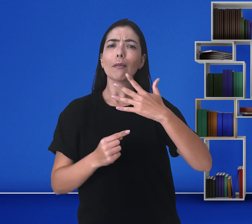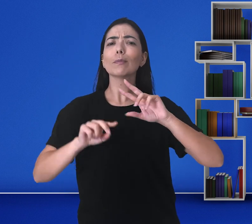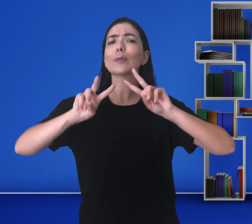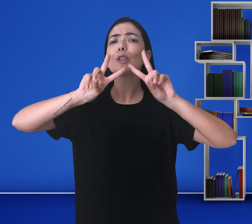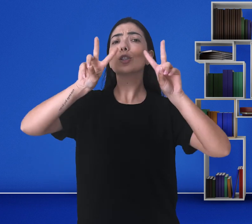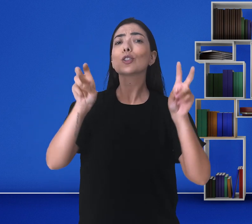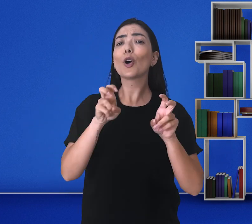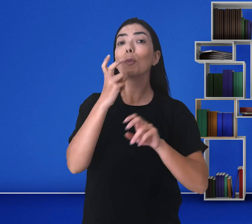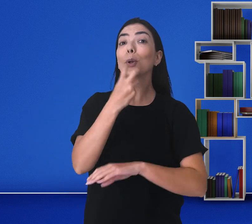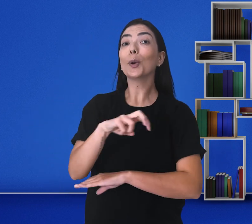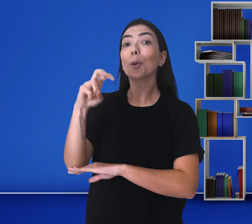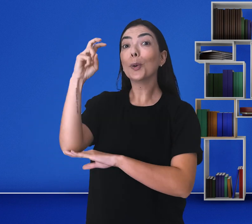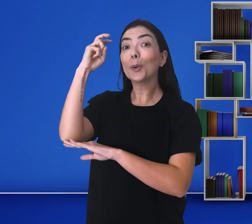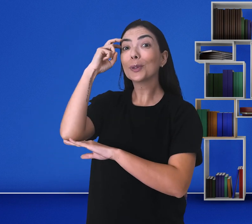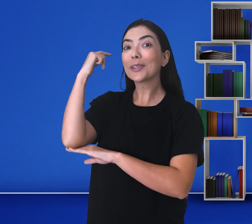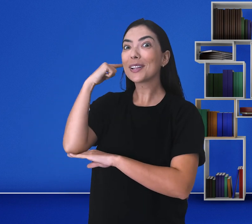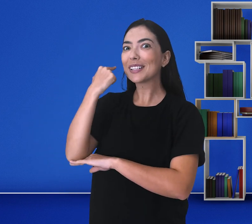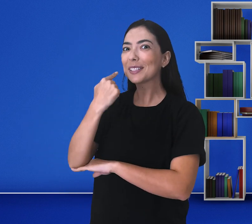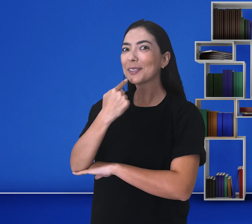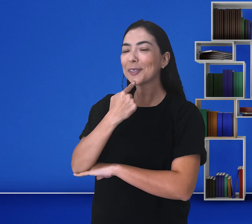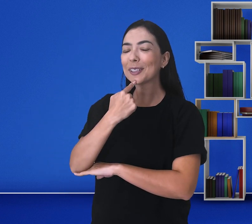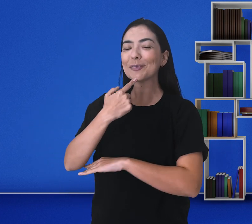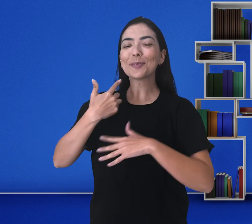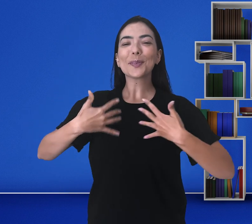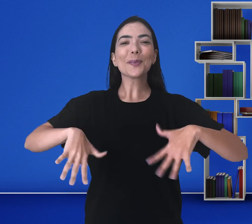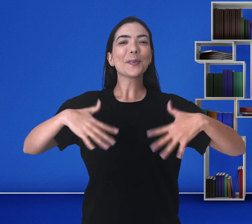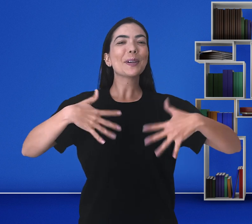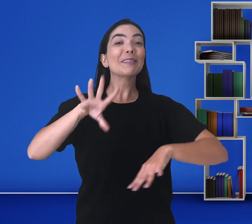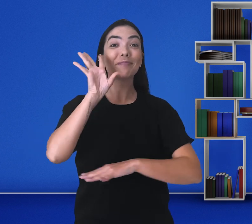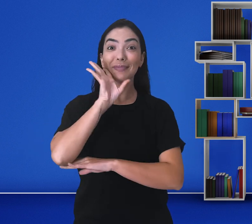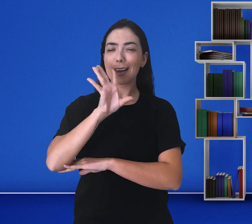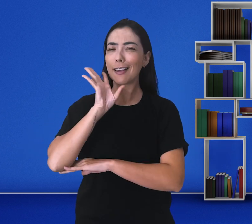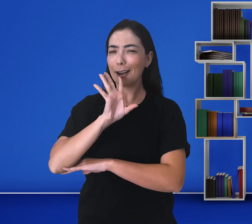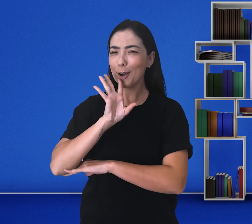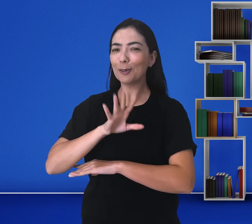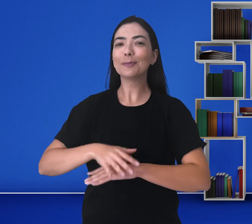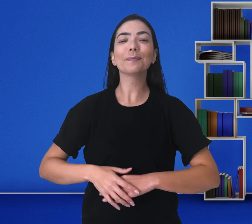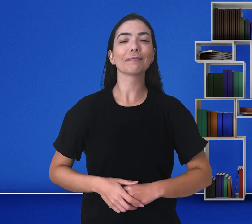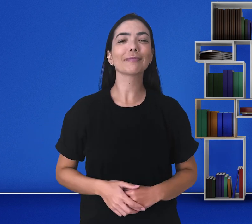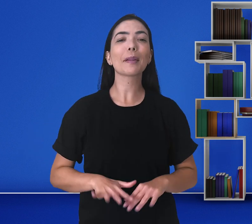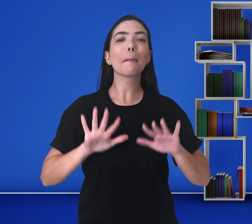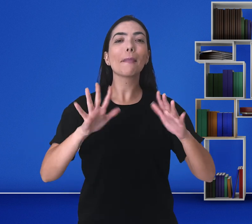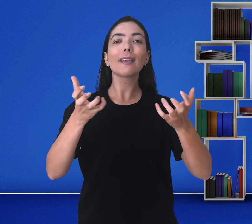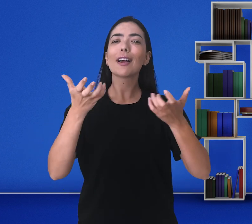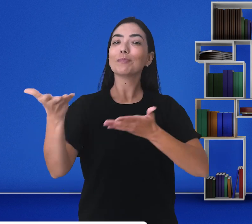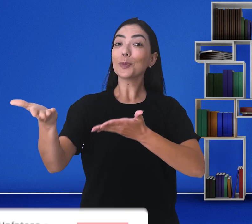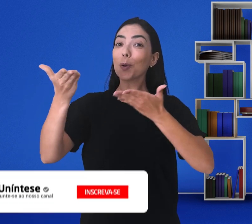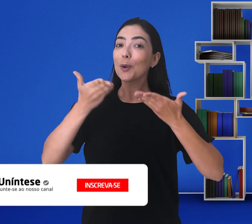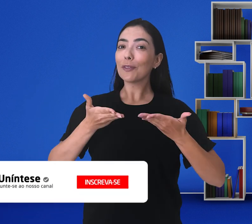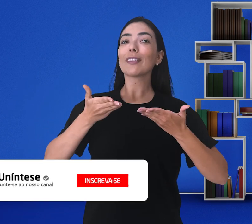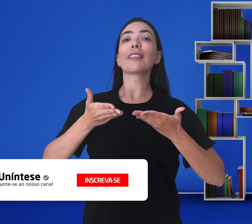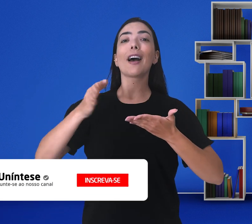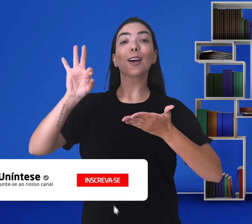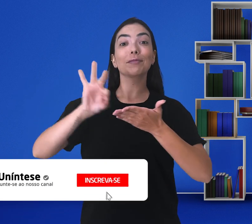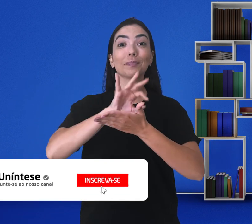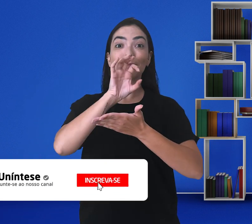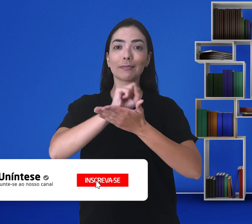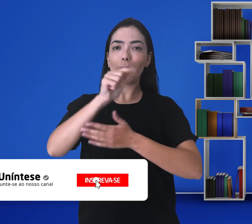sobre a cultura surda. Muito legal! Mas agora eu convido todos vocês a se